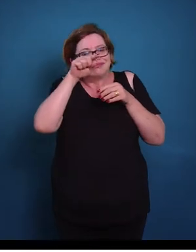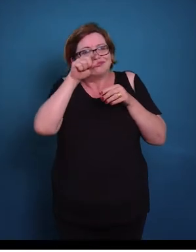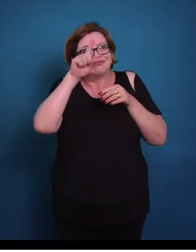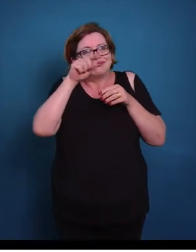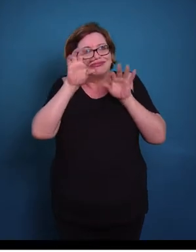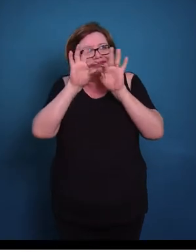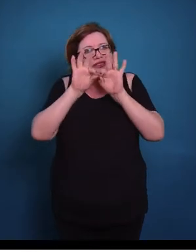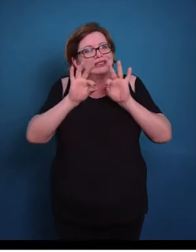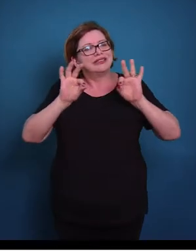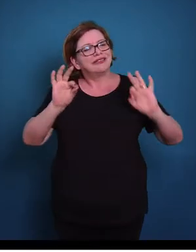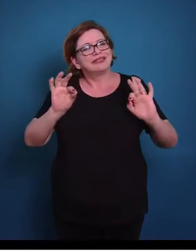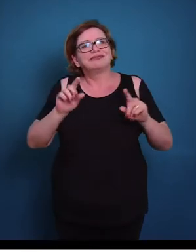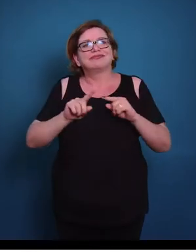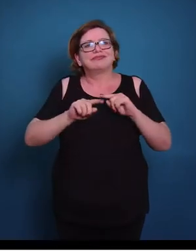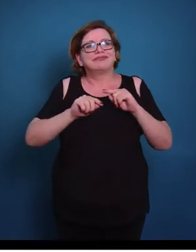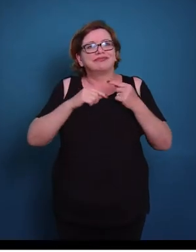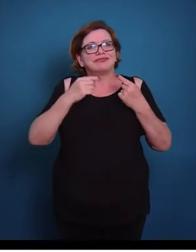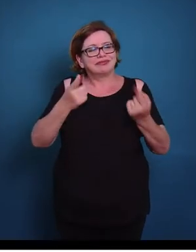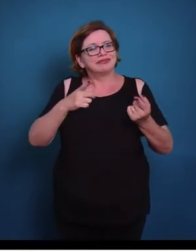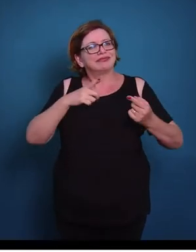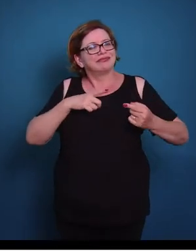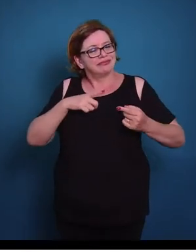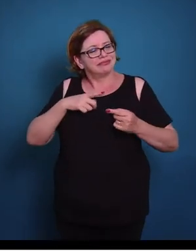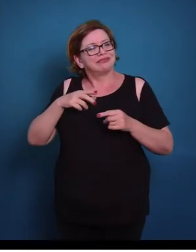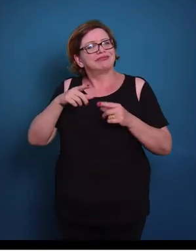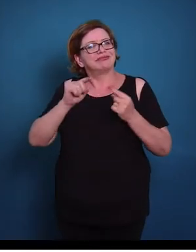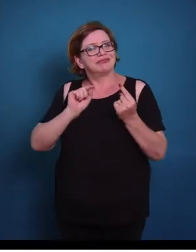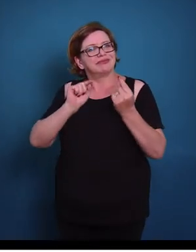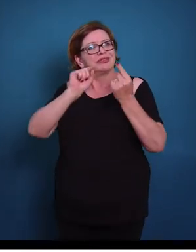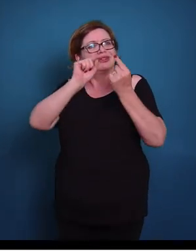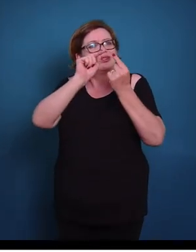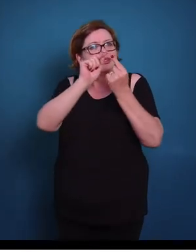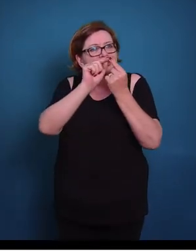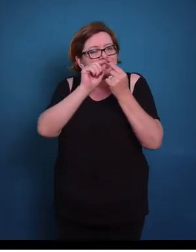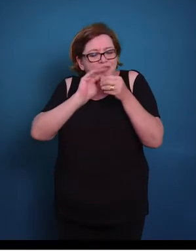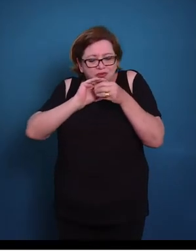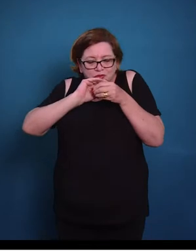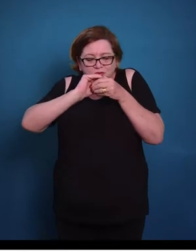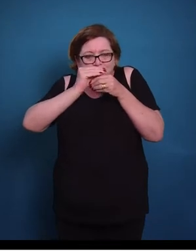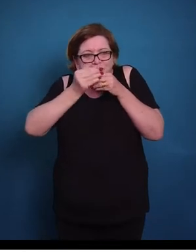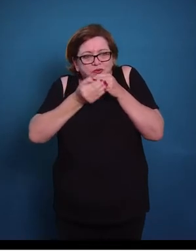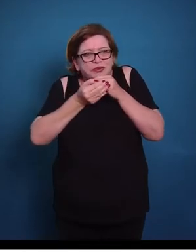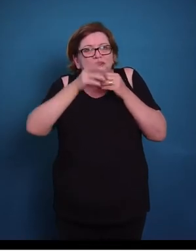simples e ele também tem como função o revestimento de pequenos ductos.